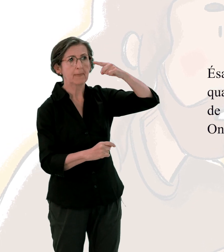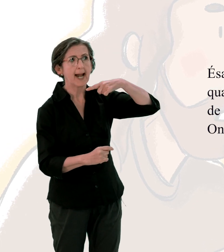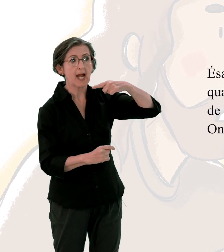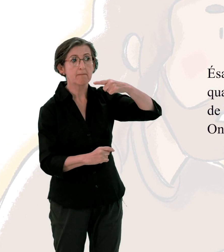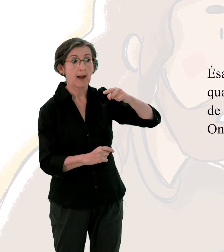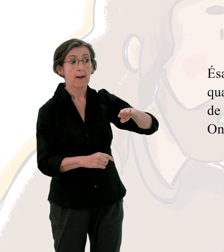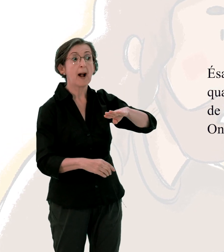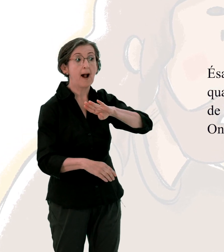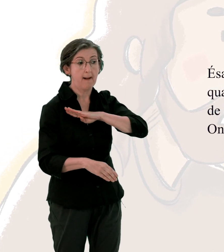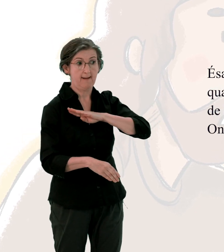On lit en effet